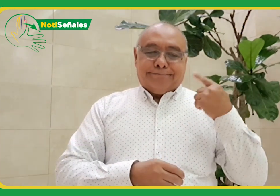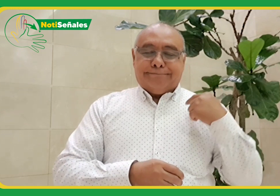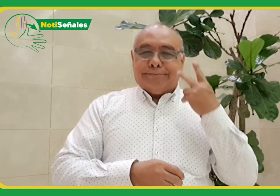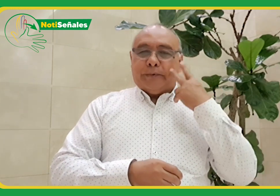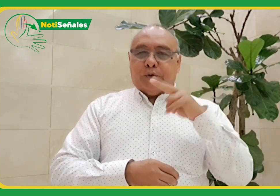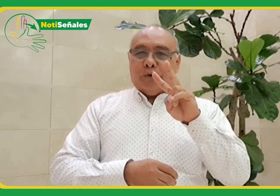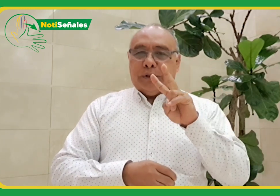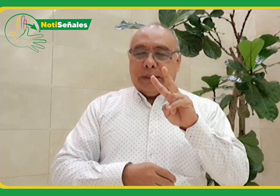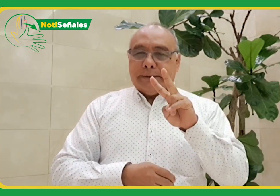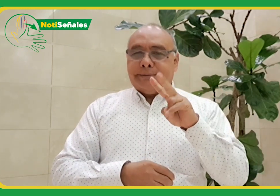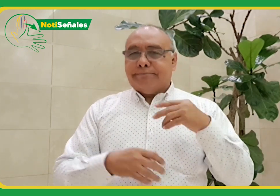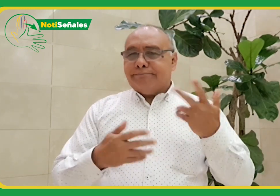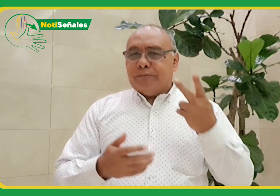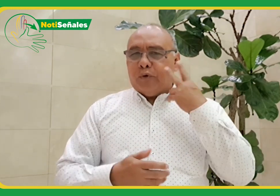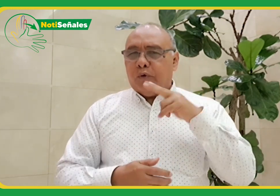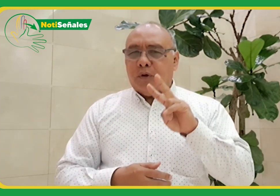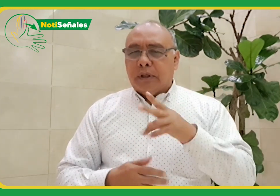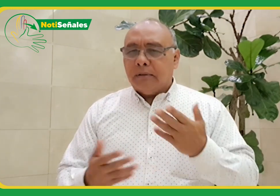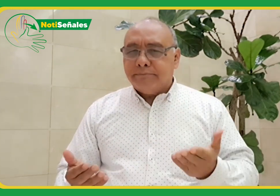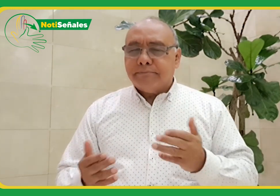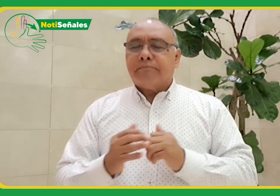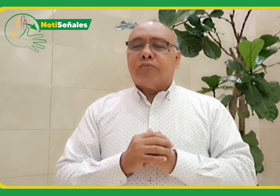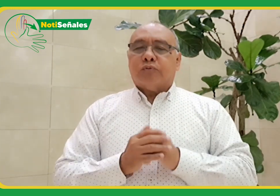en días pasados el sábado y domingo